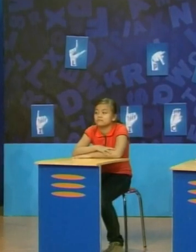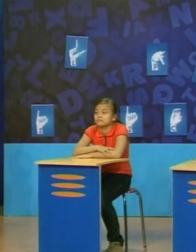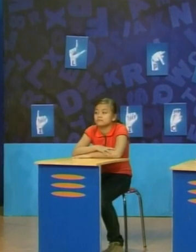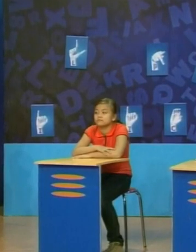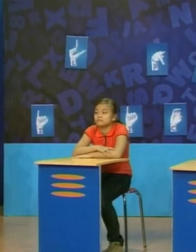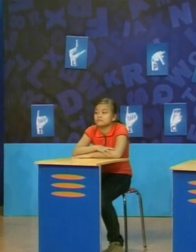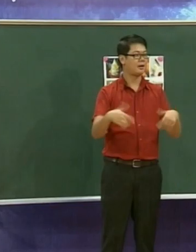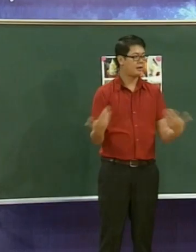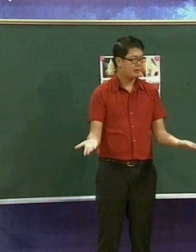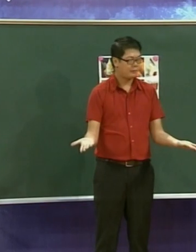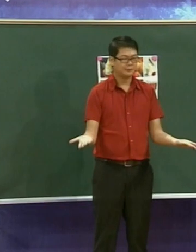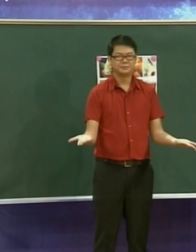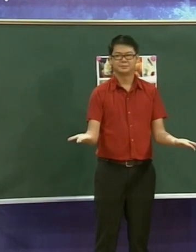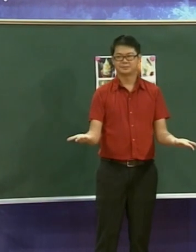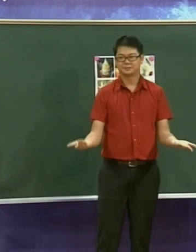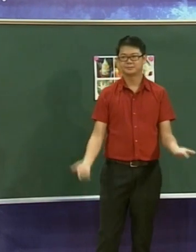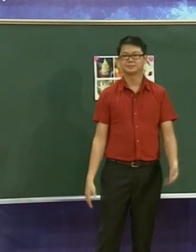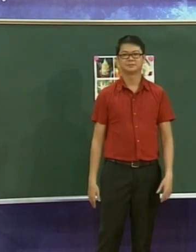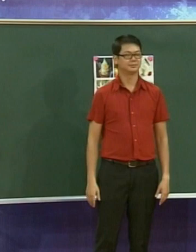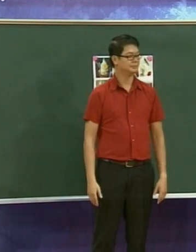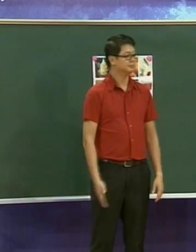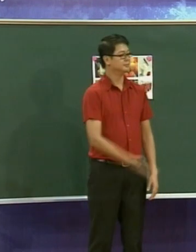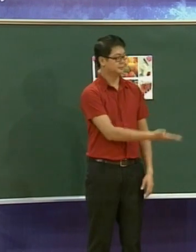À quan sát tình huống vừa rồi Các em thấy chị là người như thế nào nhỉ